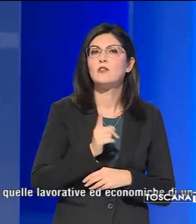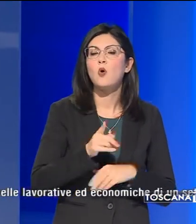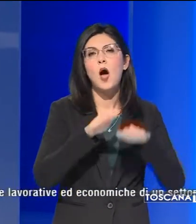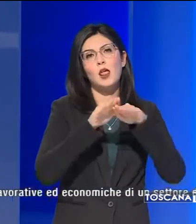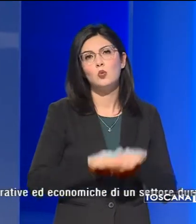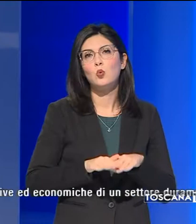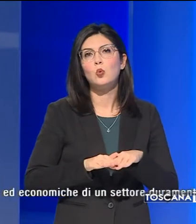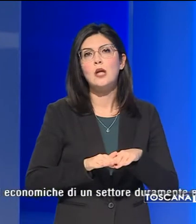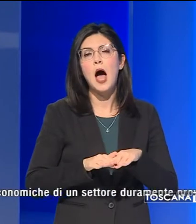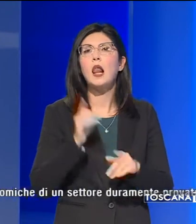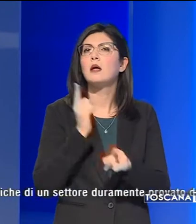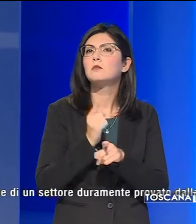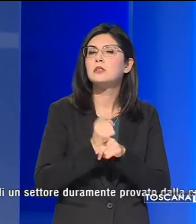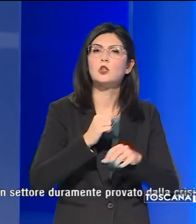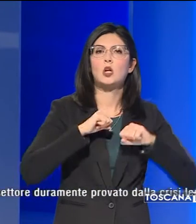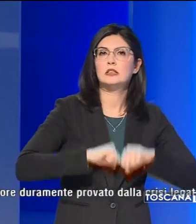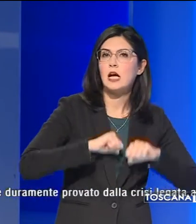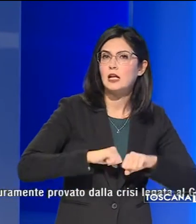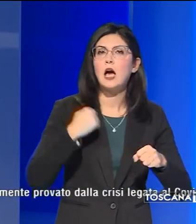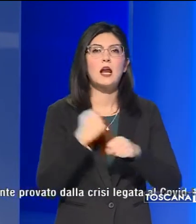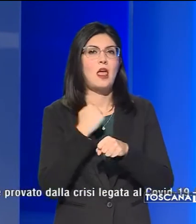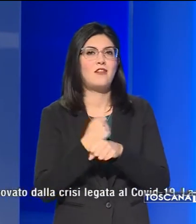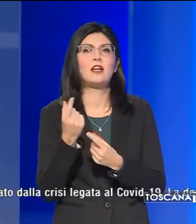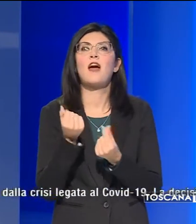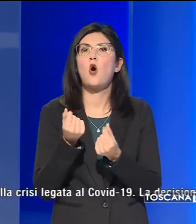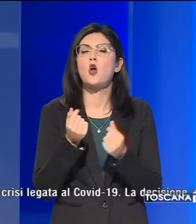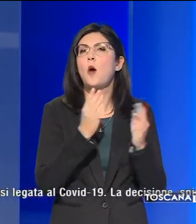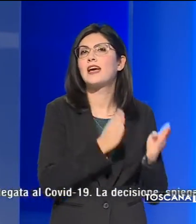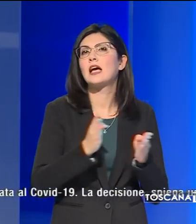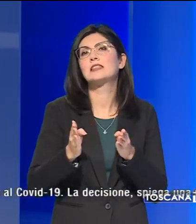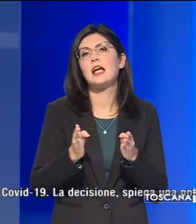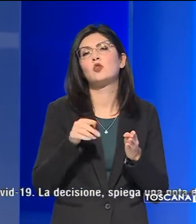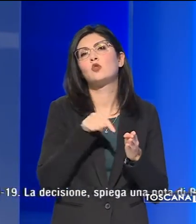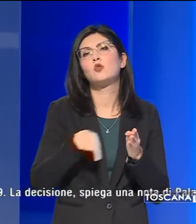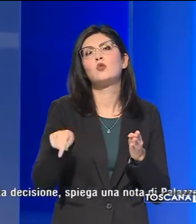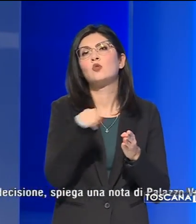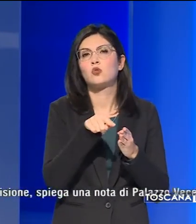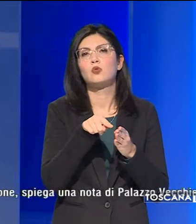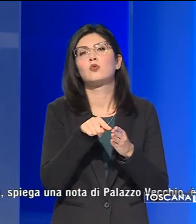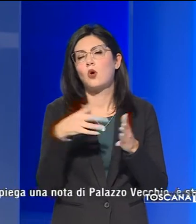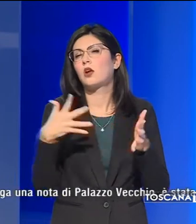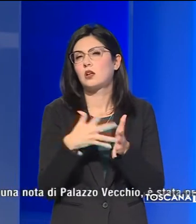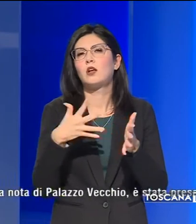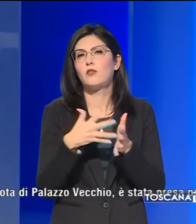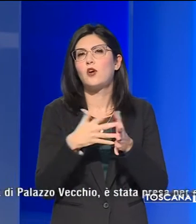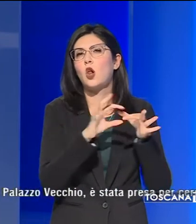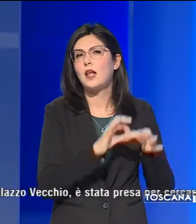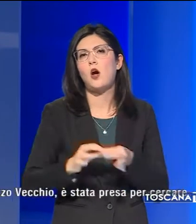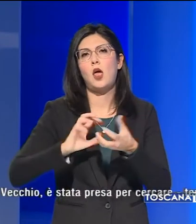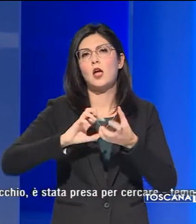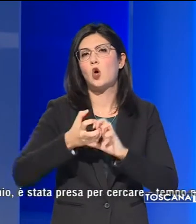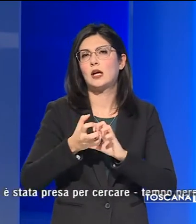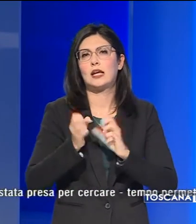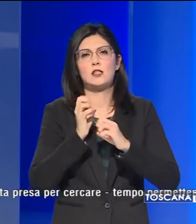esigenze sanitarie e quelle lavorative ed economiche di un settore duramente provato dalla crisi legata al Covid.